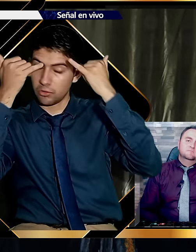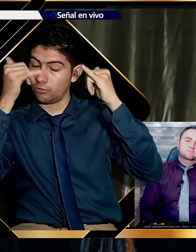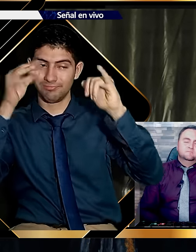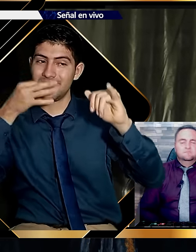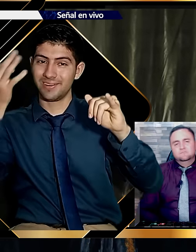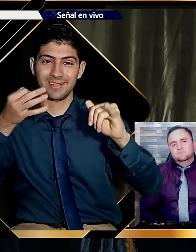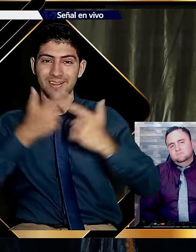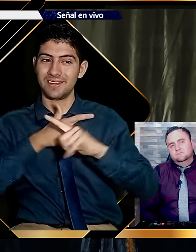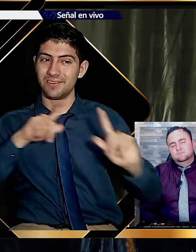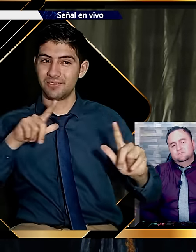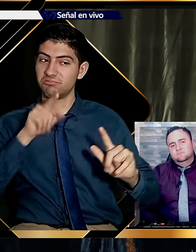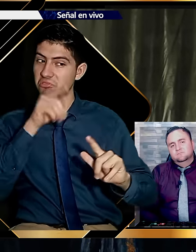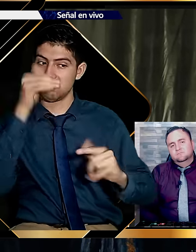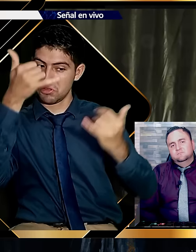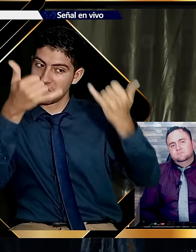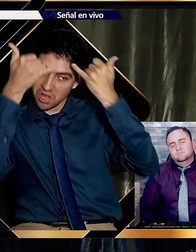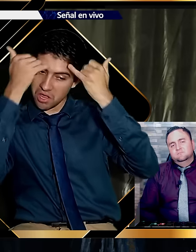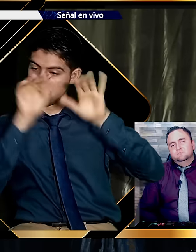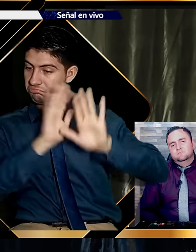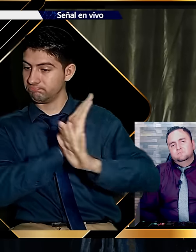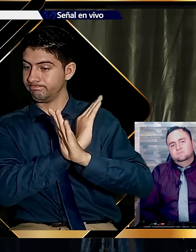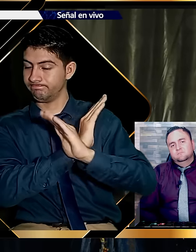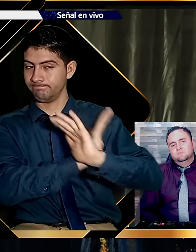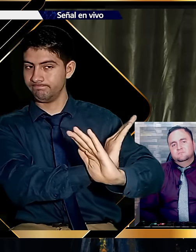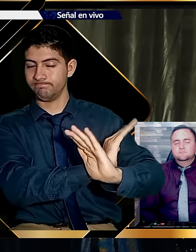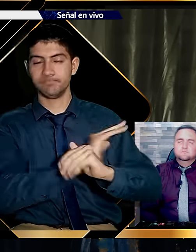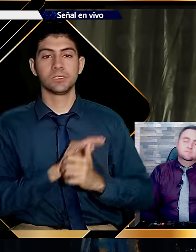contradicción. La verdad nos hace libres.